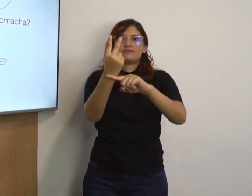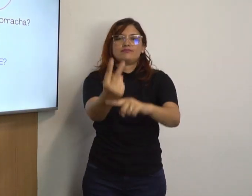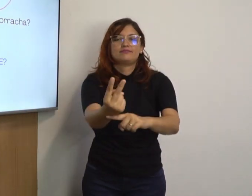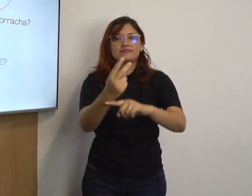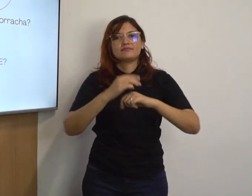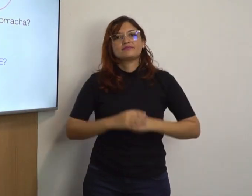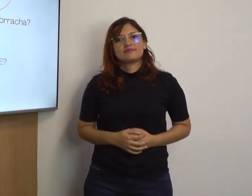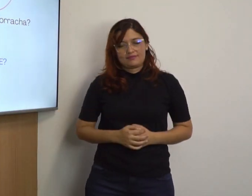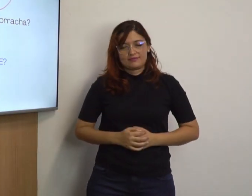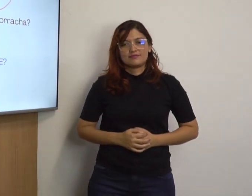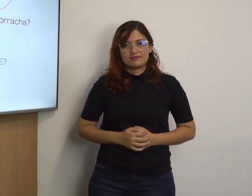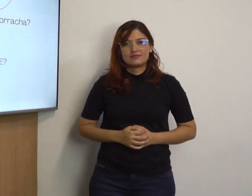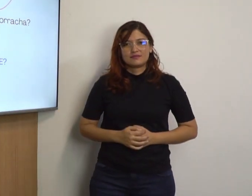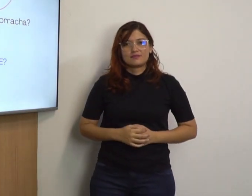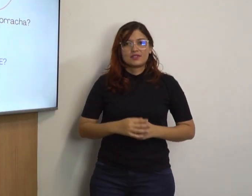está me pedindo. Então, eu estou te emprestando.